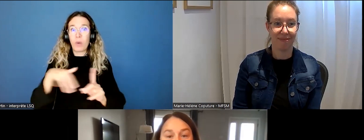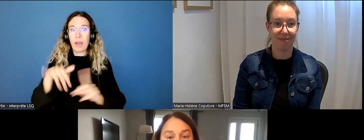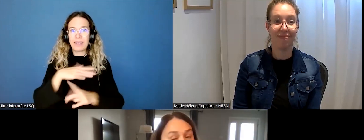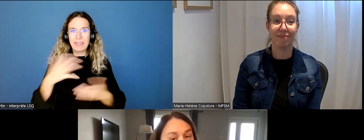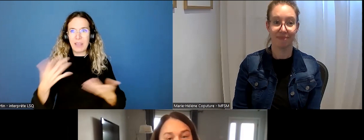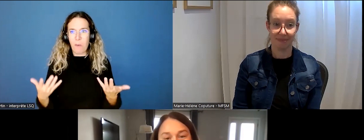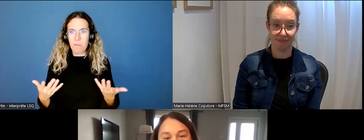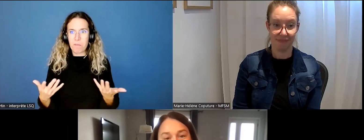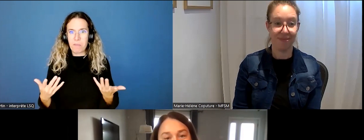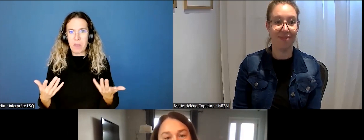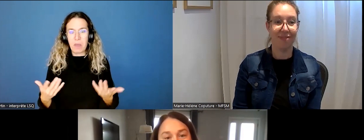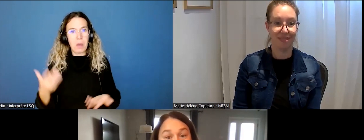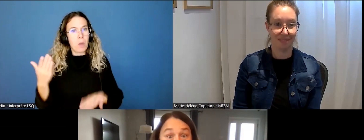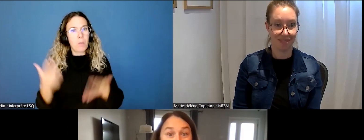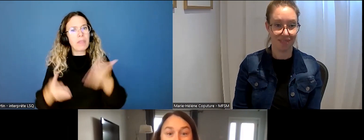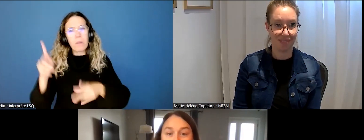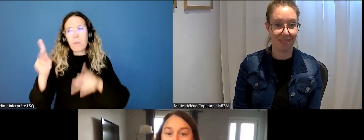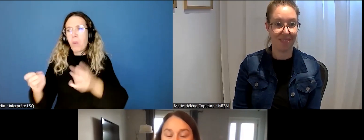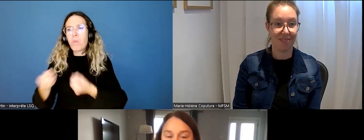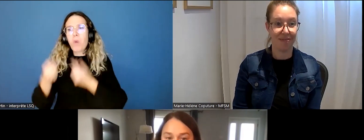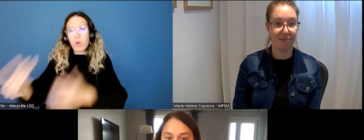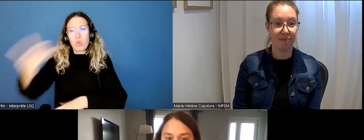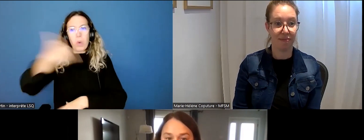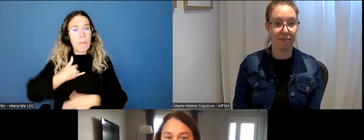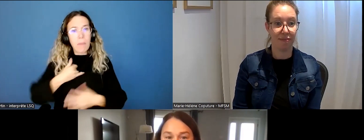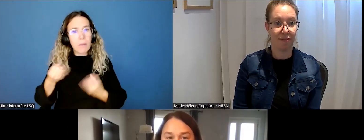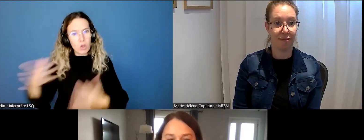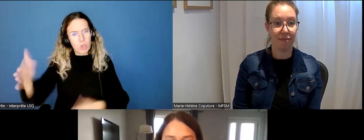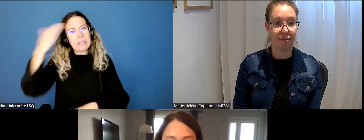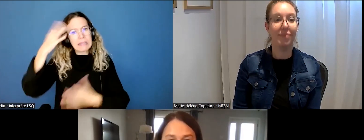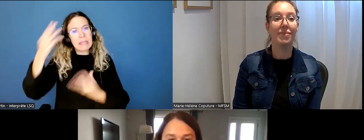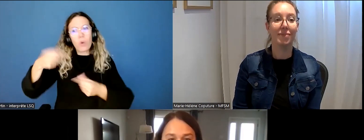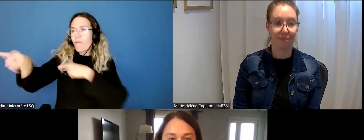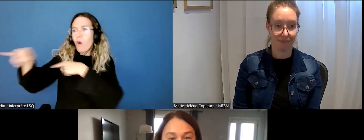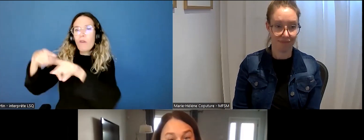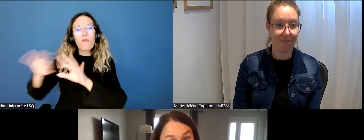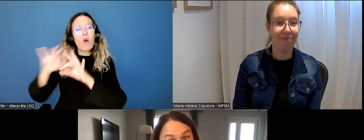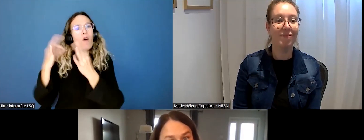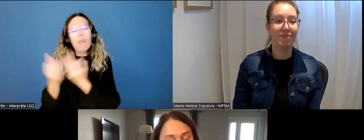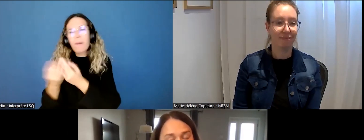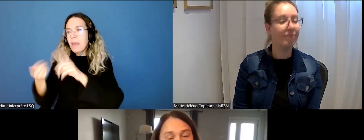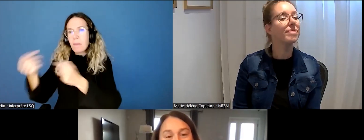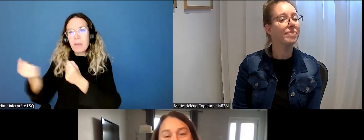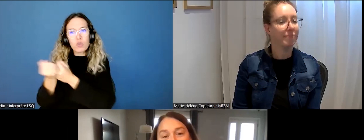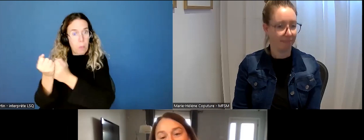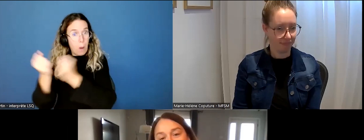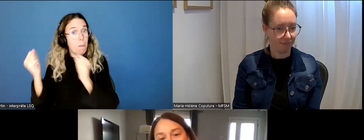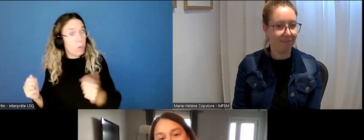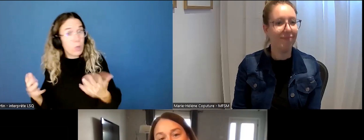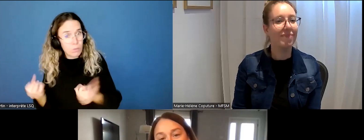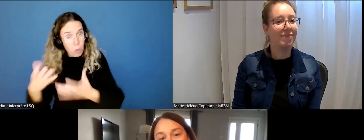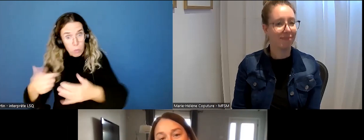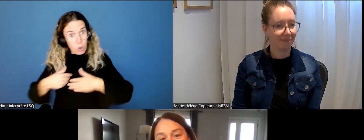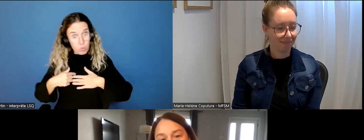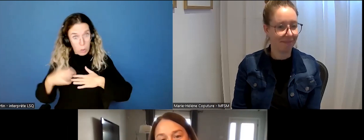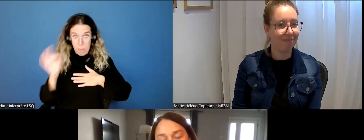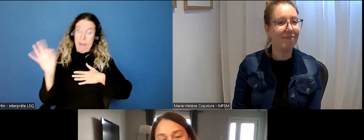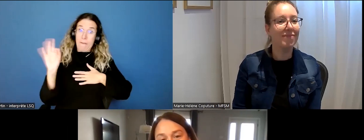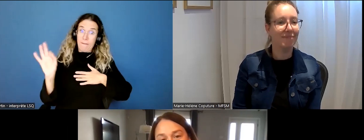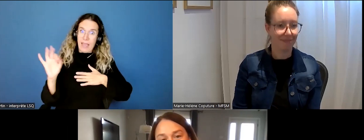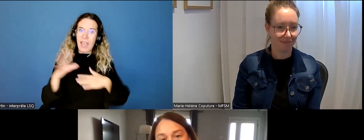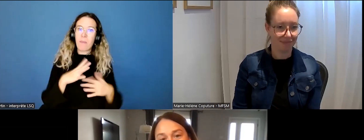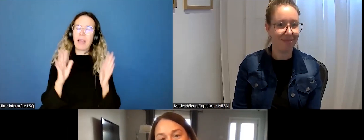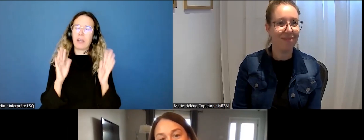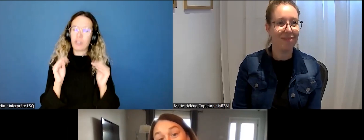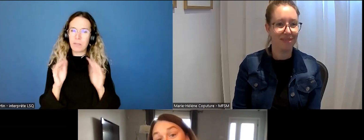qui ne se rendent pas à nous. Des fois, parce que les gens n'ont pas besoin de nous, parce qu'ils ont suffisamment d'aide dans leur réseau. Ça, c'est super. Mais on espère qu'au